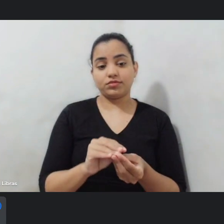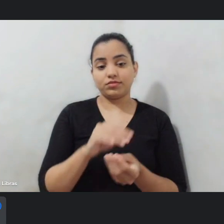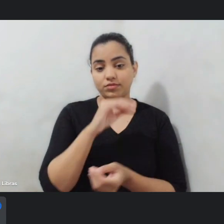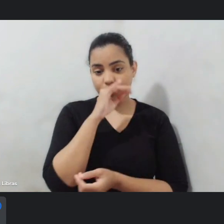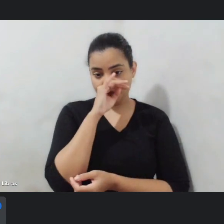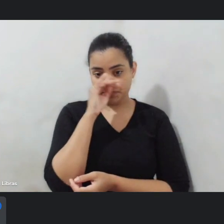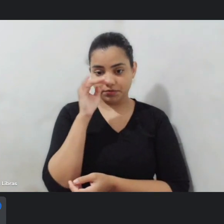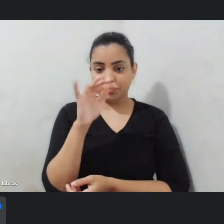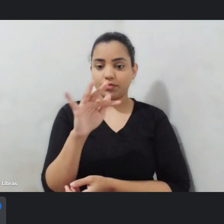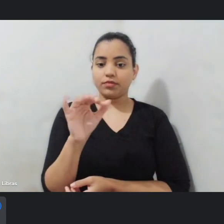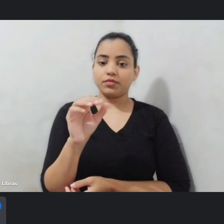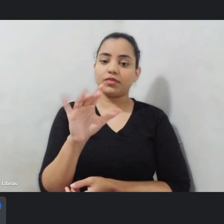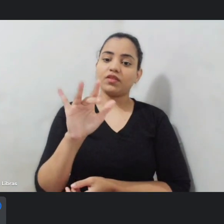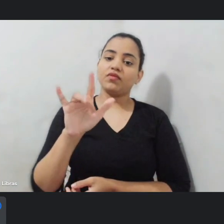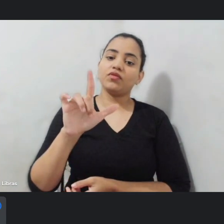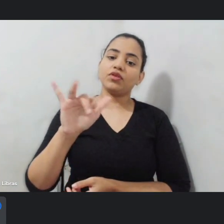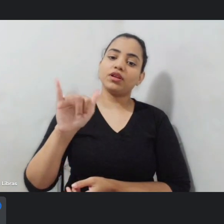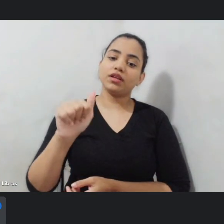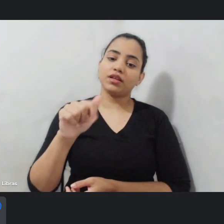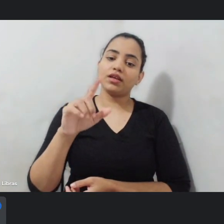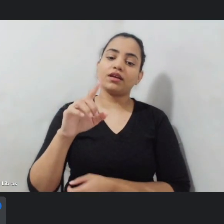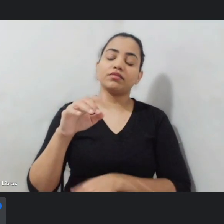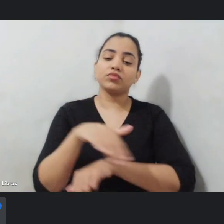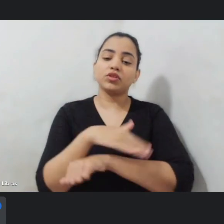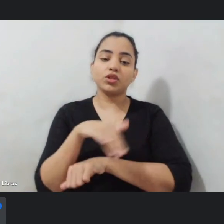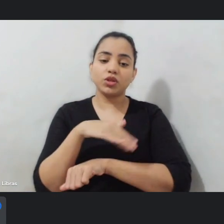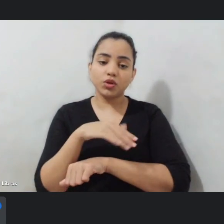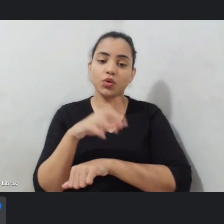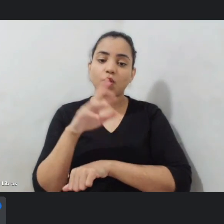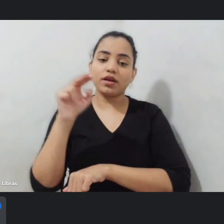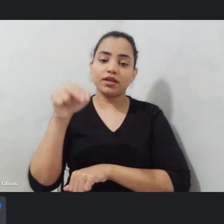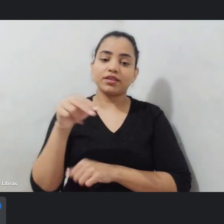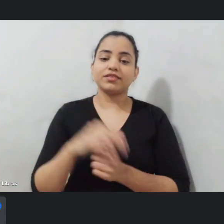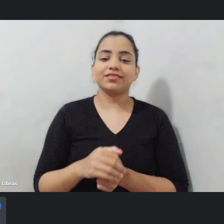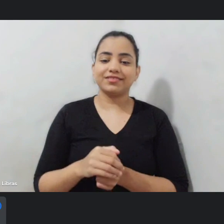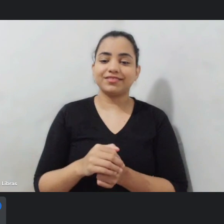cultura popular do Rio Grande do Norte na veia viu tudo de bom para vocês